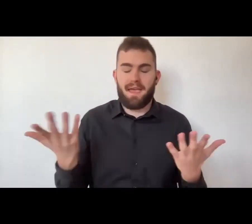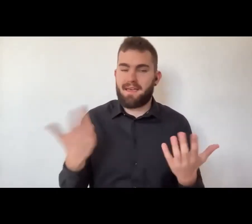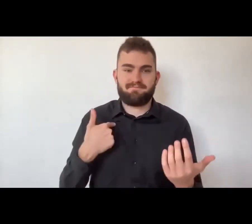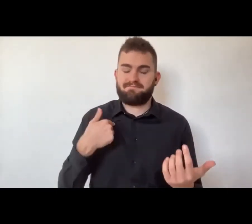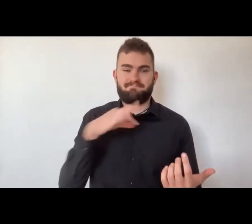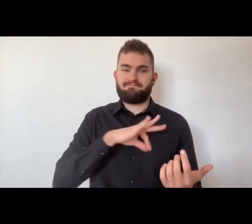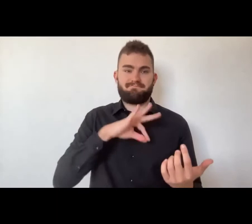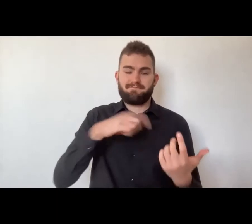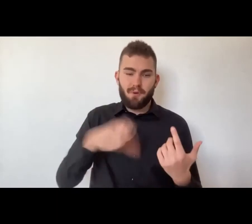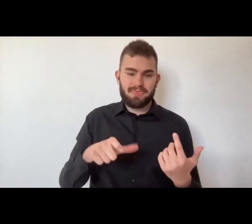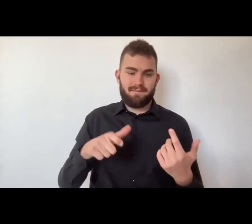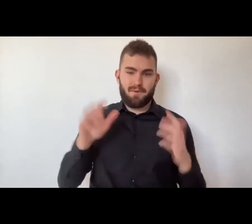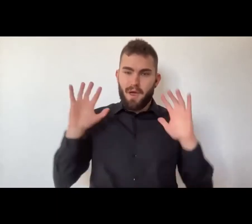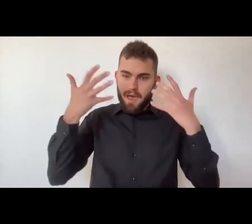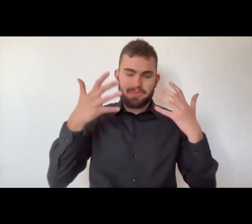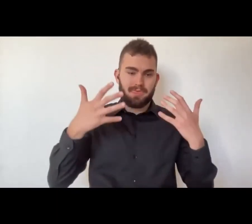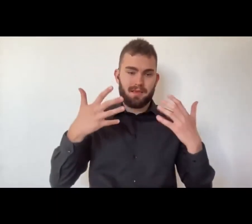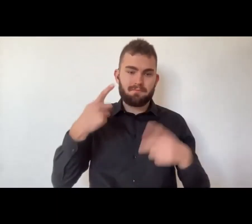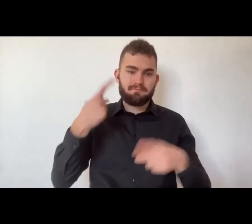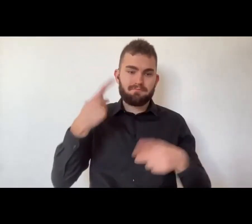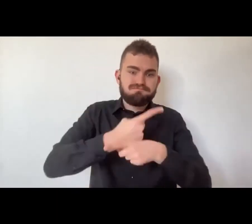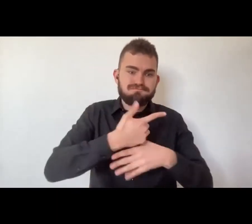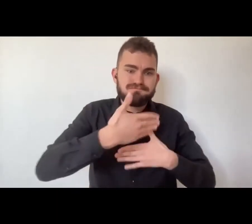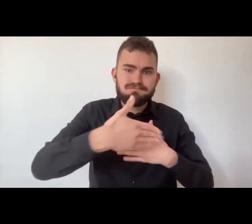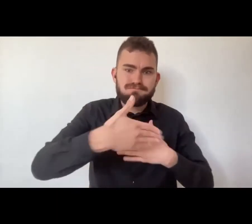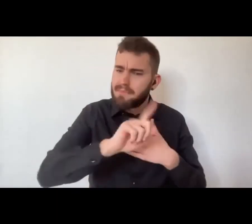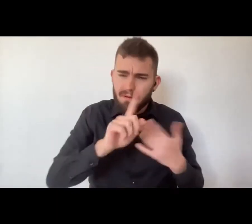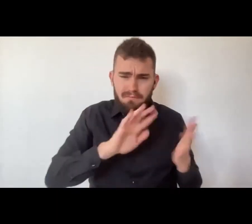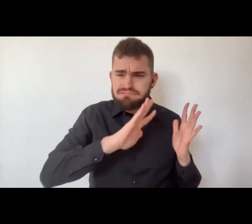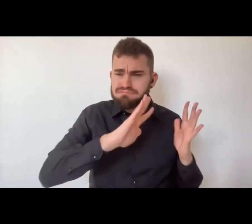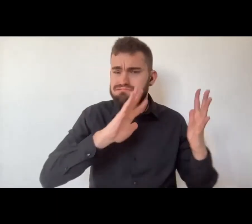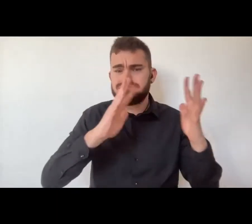toccavamo, vivevamo il momento in presenza.